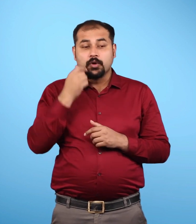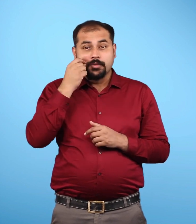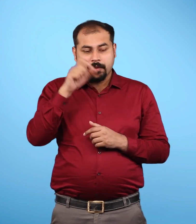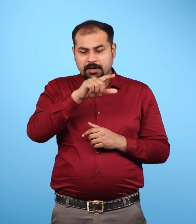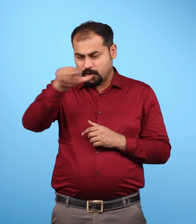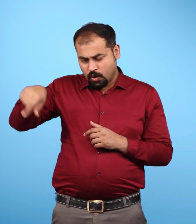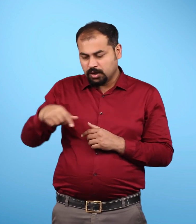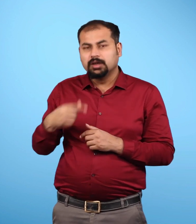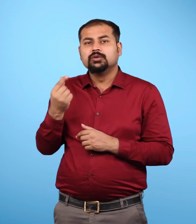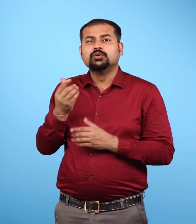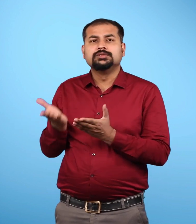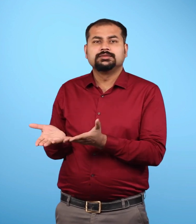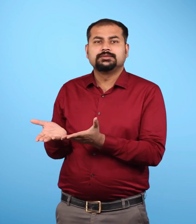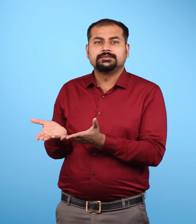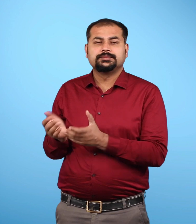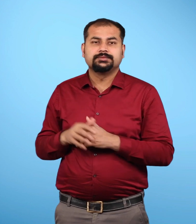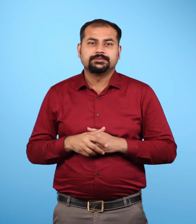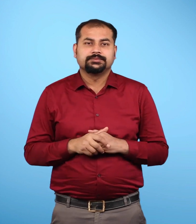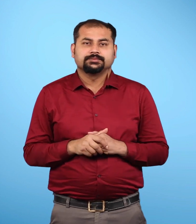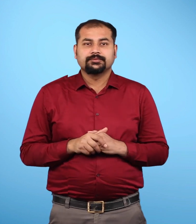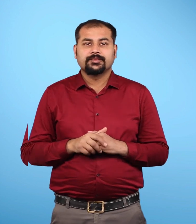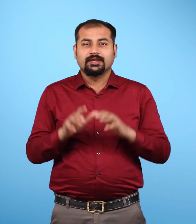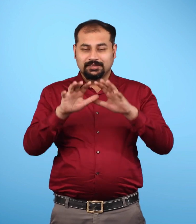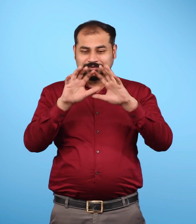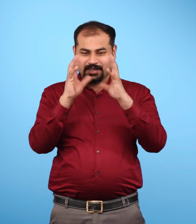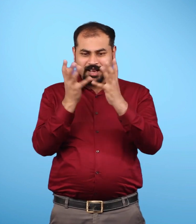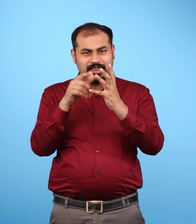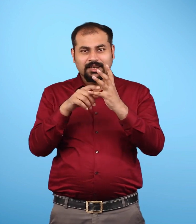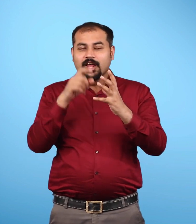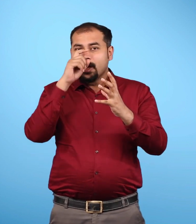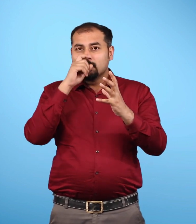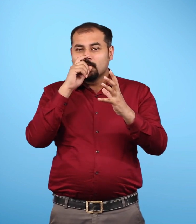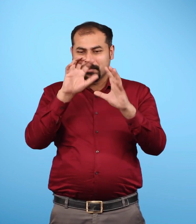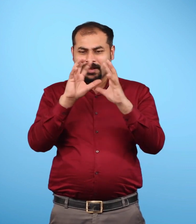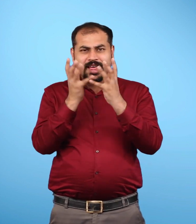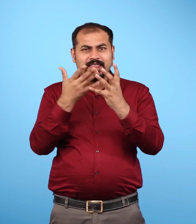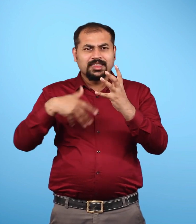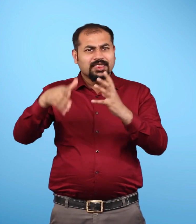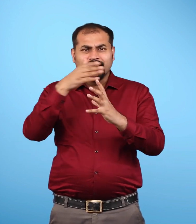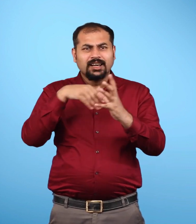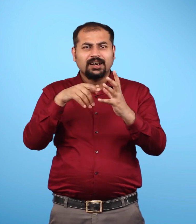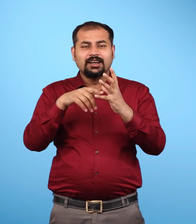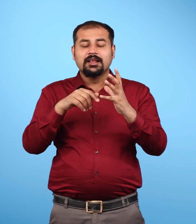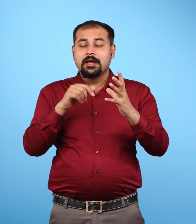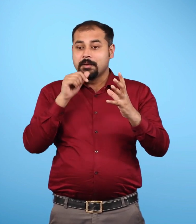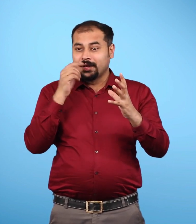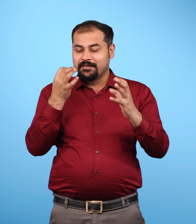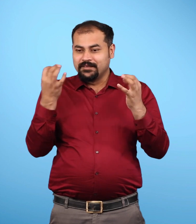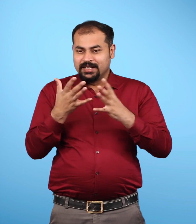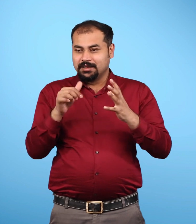जो मनुष्य के इस्तिमाल में आता है यही कारण है कि नीले ग्रह में रहने के बावजूद हम पानी की कमी